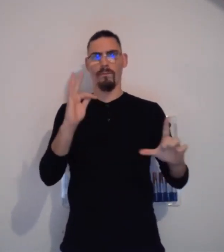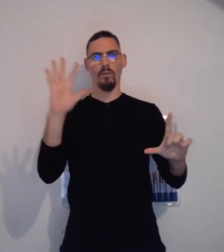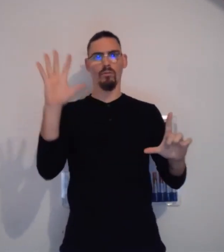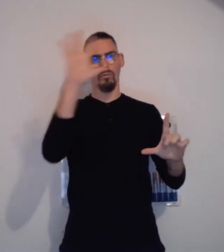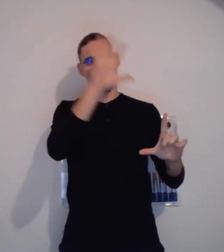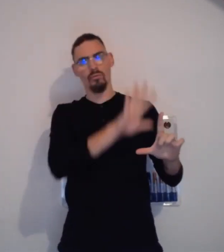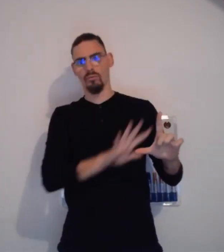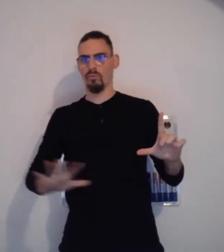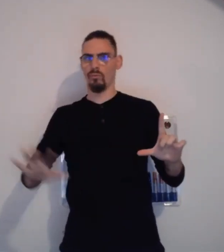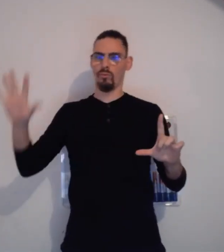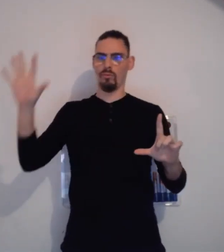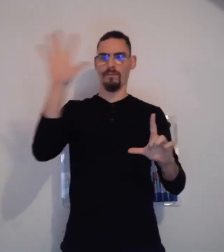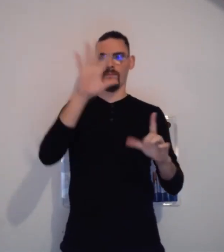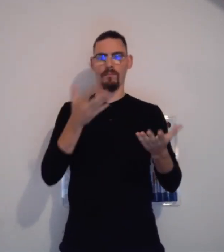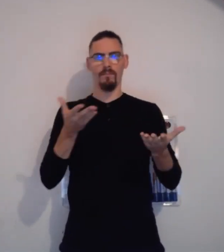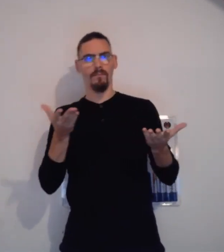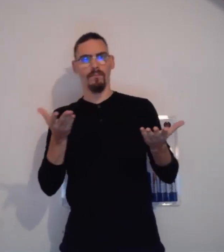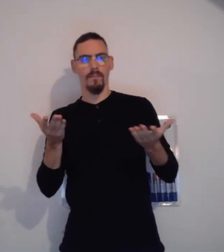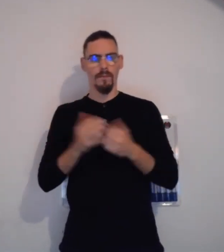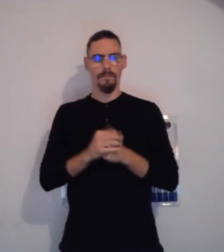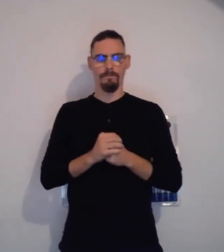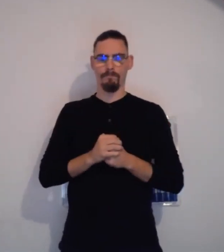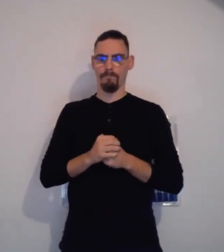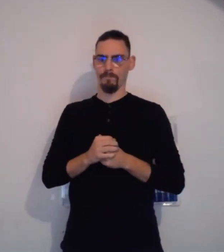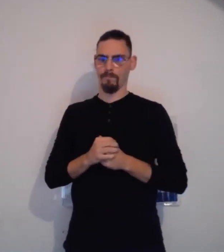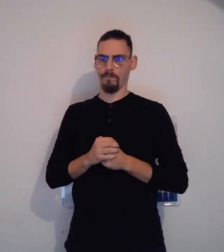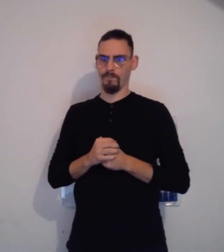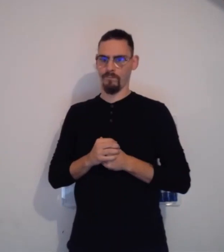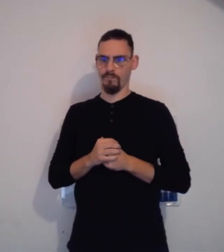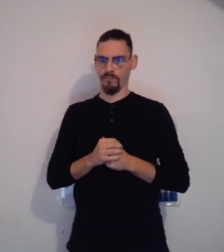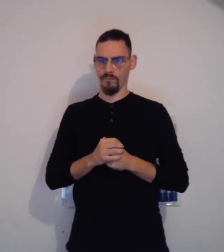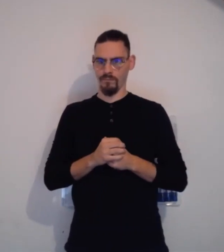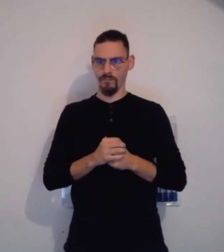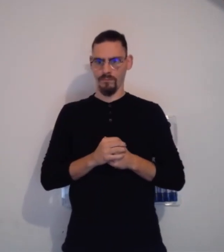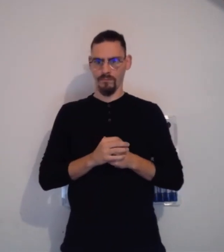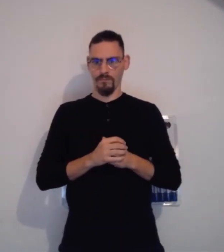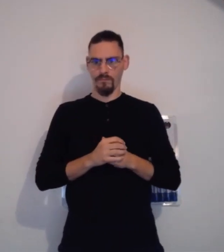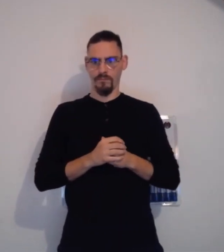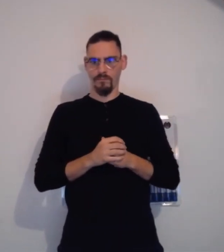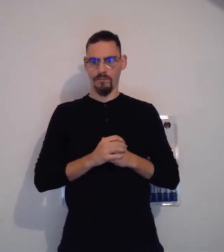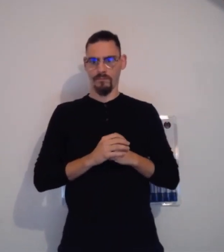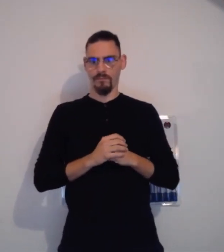Je vais maintenant vous parler un petit peu de la situation en France et je vais vous faire un petit résumé.